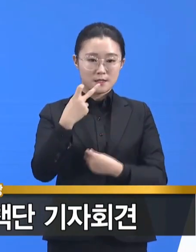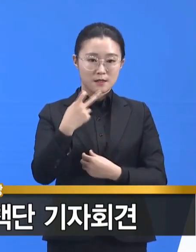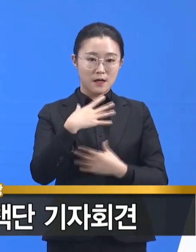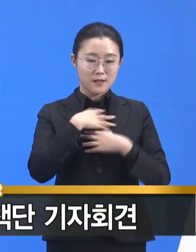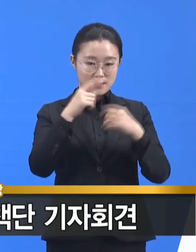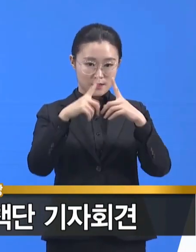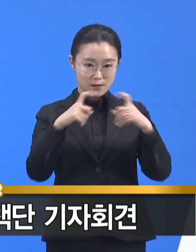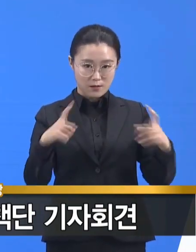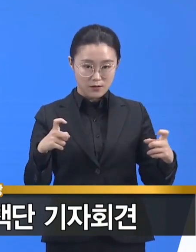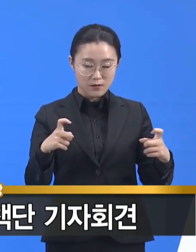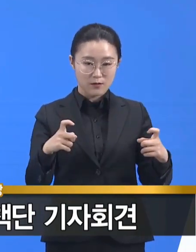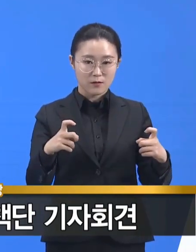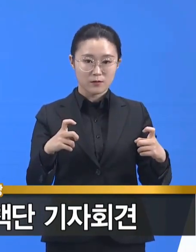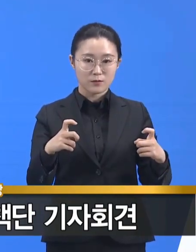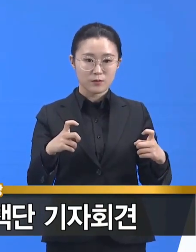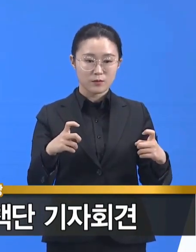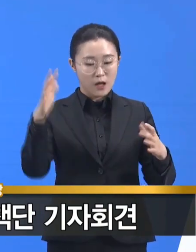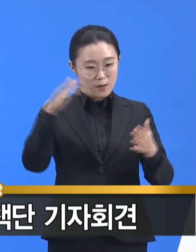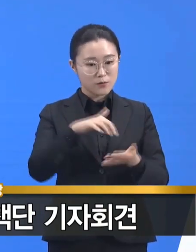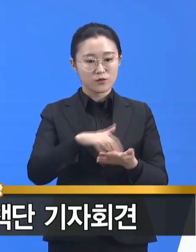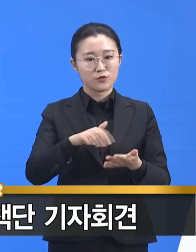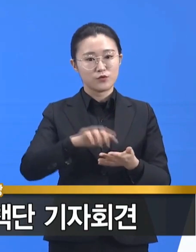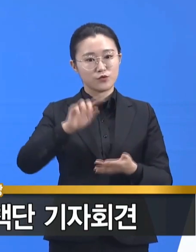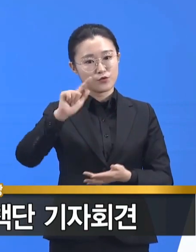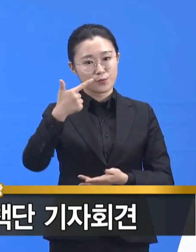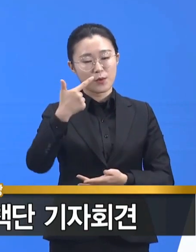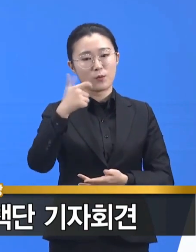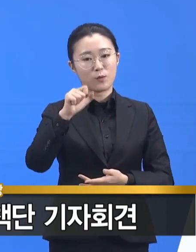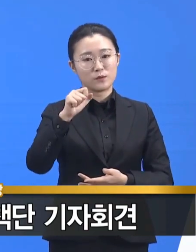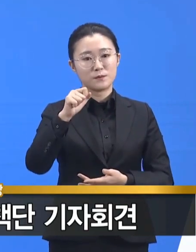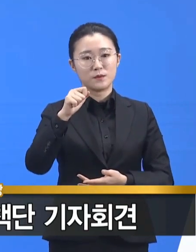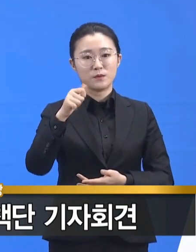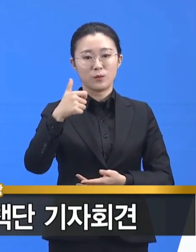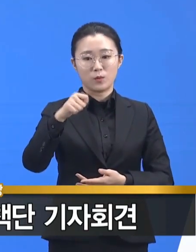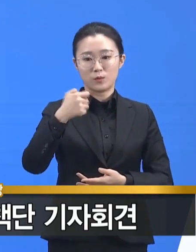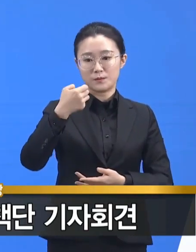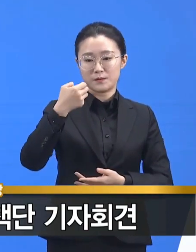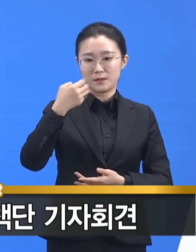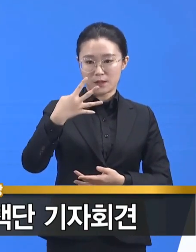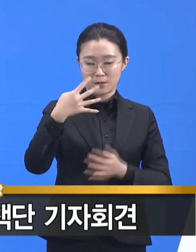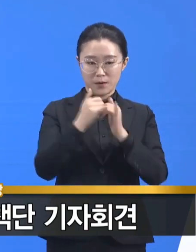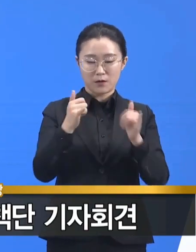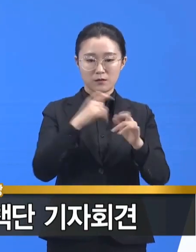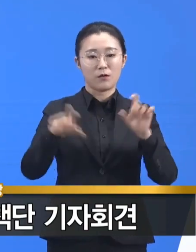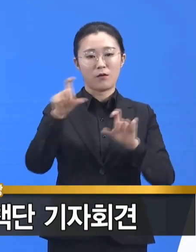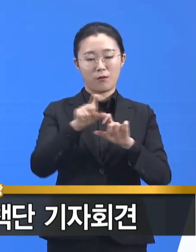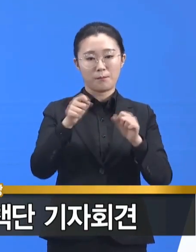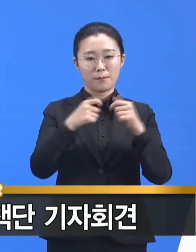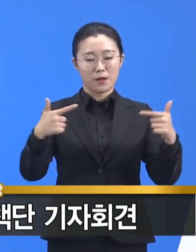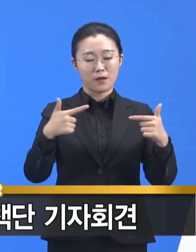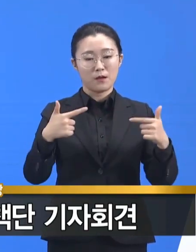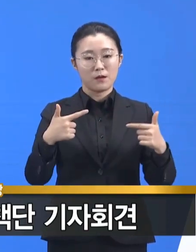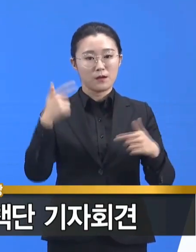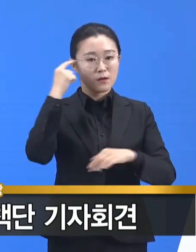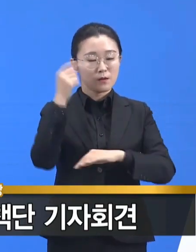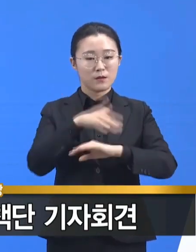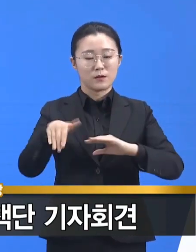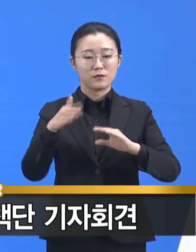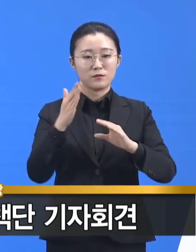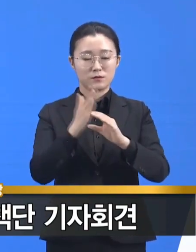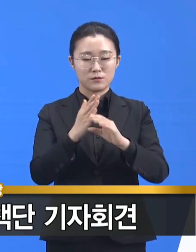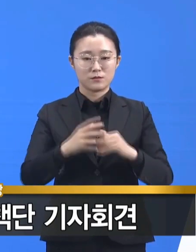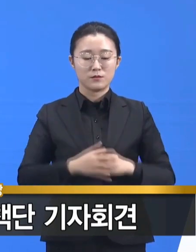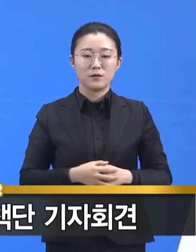인재원의 286명 등 총 654명 정도를 예상하고 있습니다. 또한 도내 인구 50만 명 이상 되는